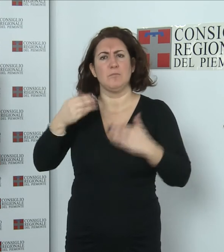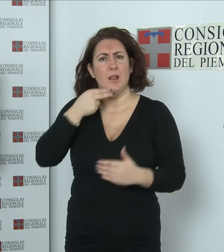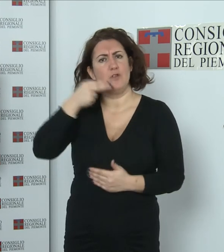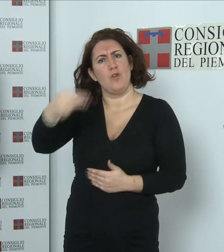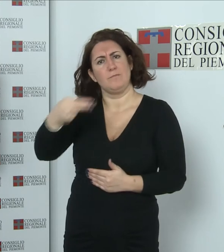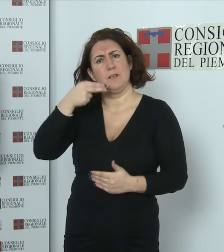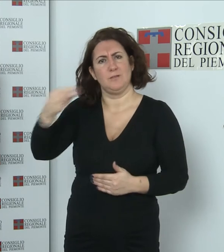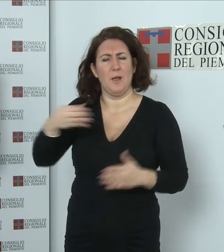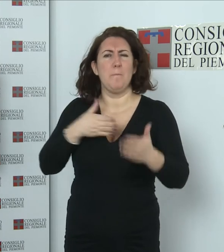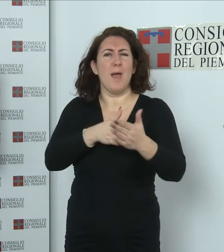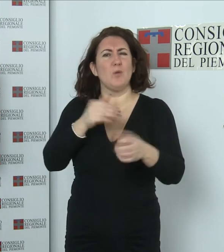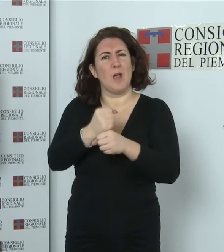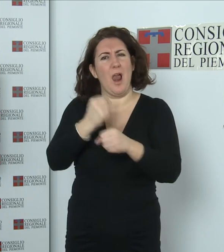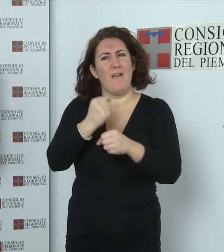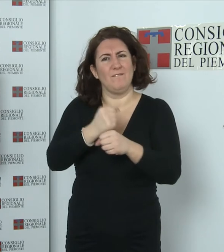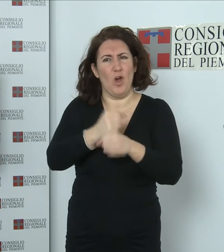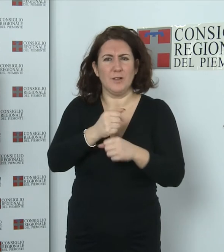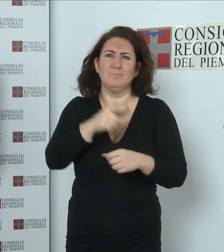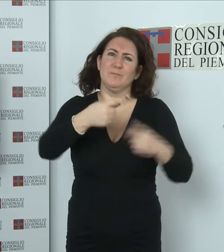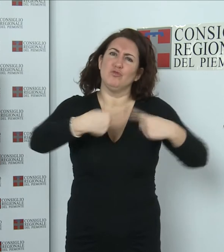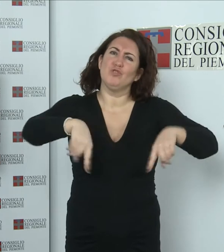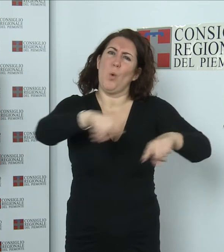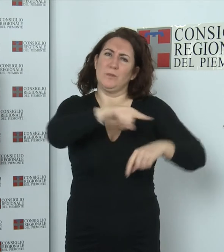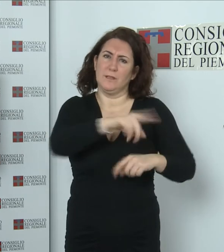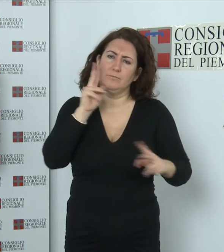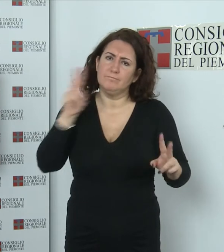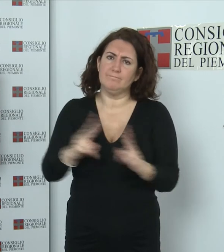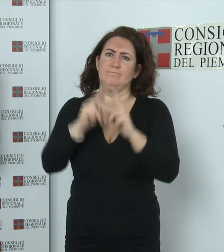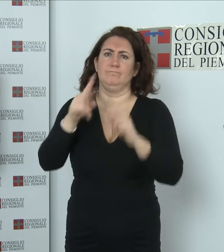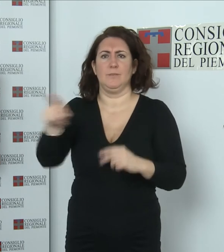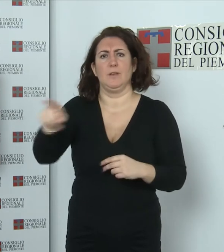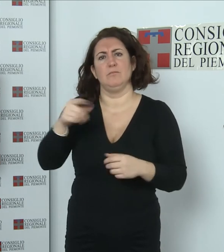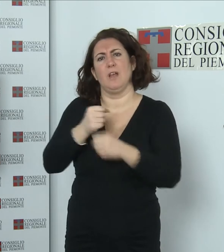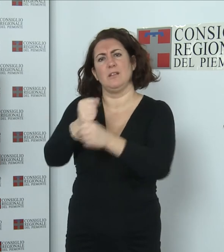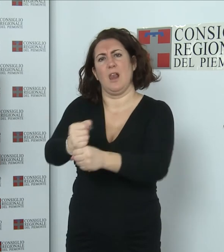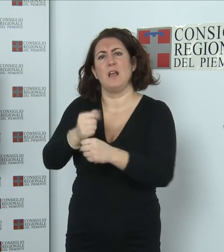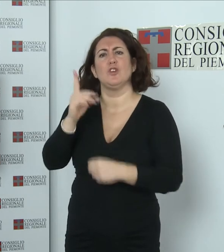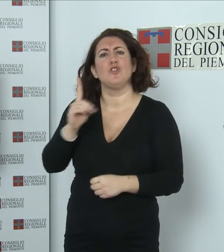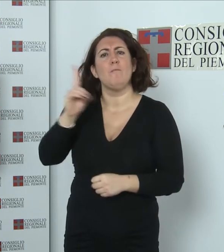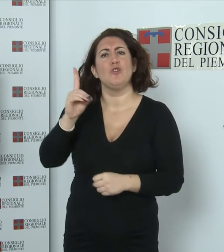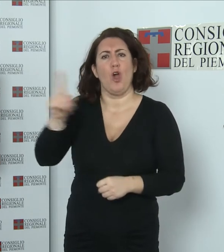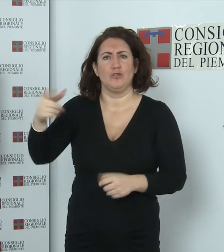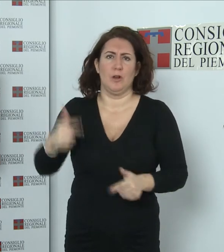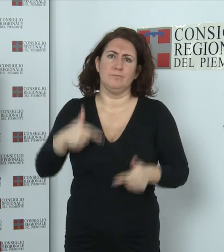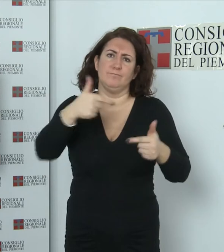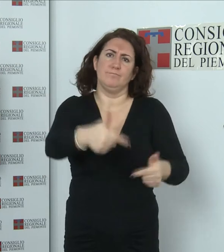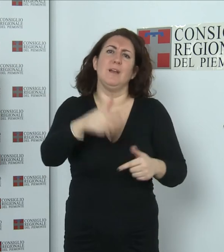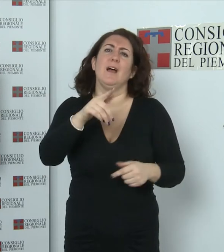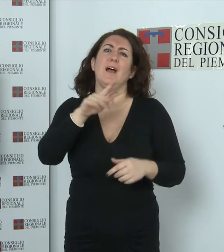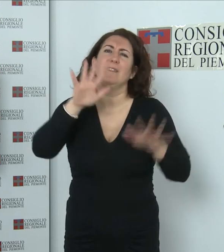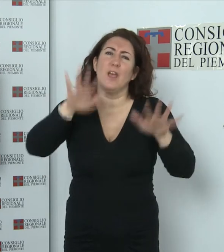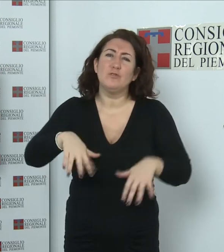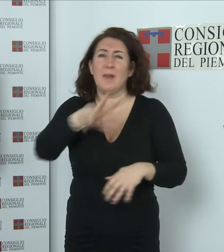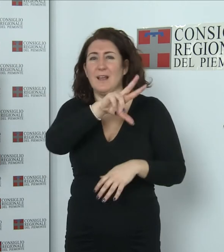pausa dei lavori, componenti della Presidenza e della Giunta hanno ricevuto una delegazione di domodossola, che ha consegnato 10.396